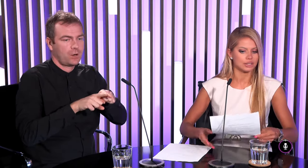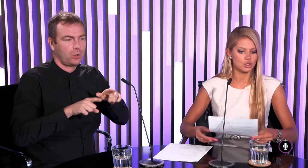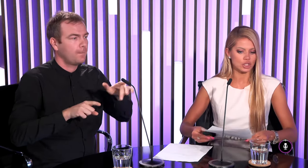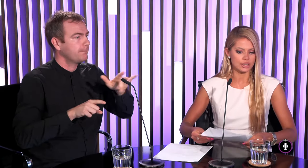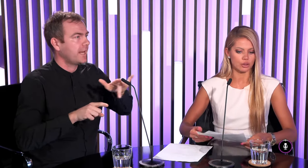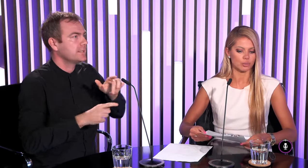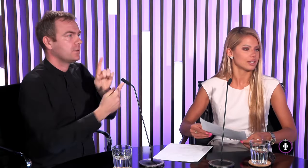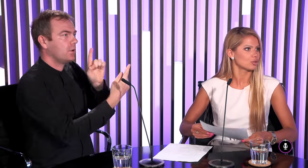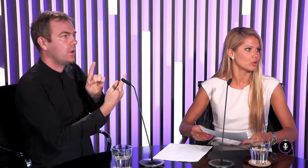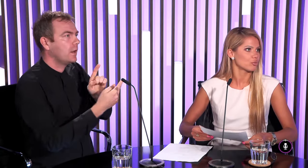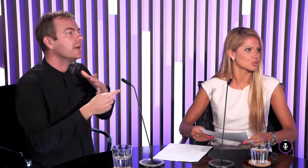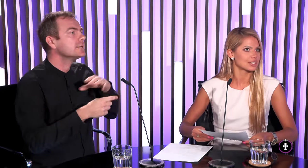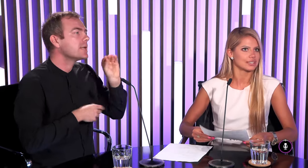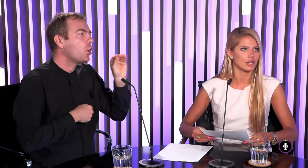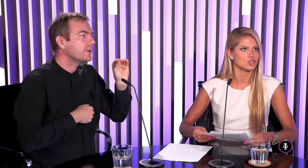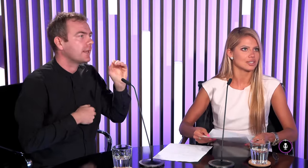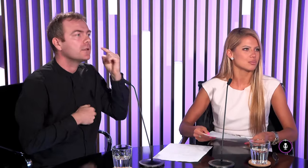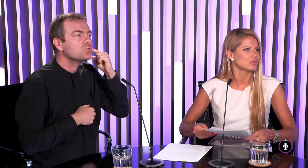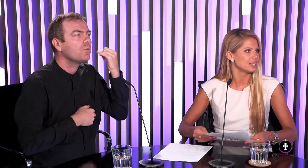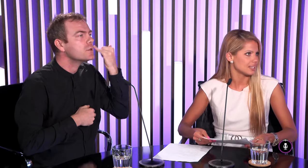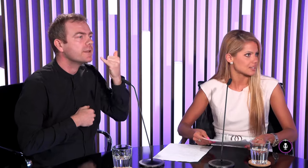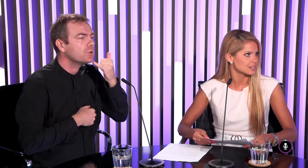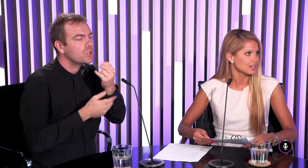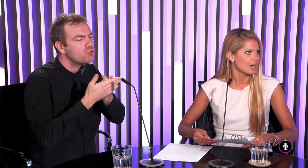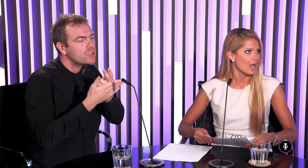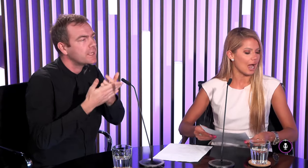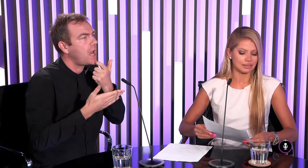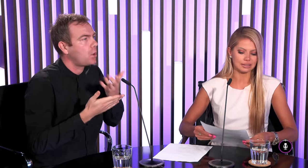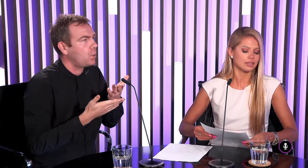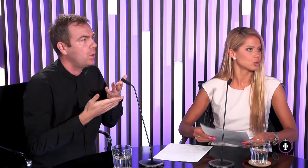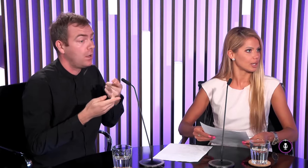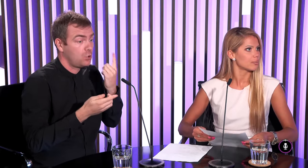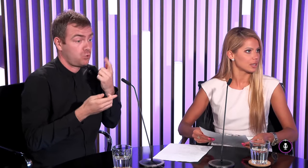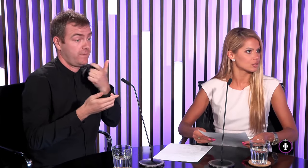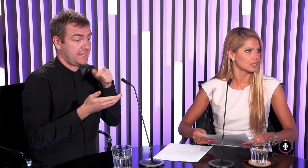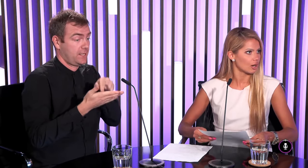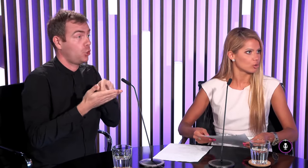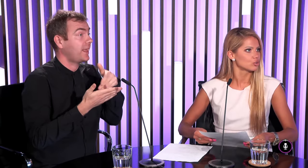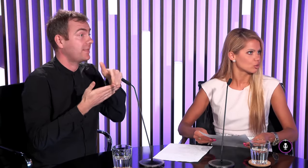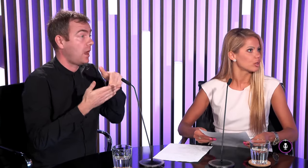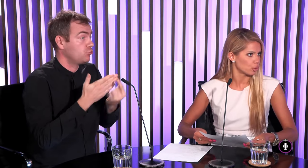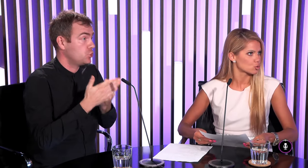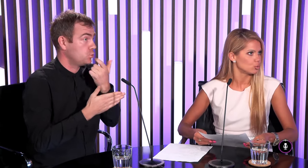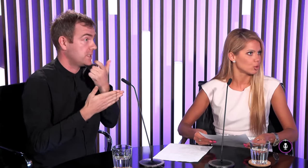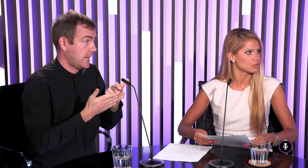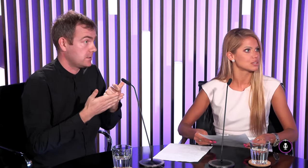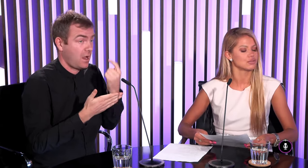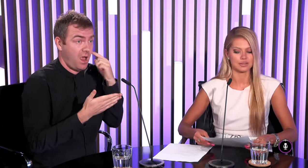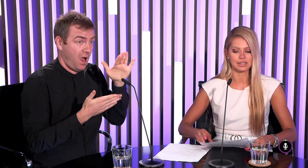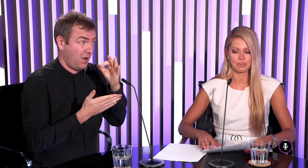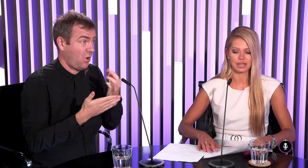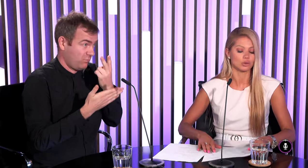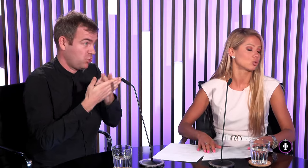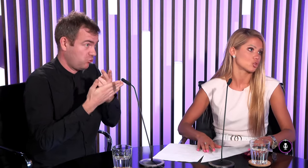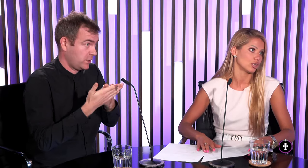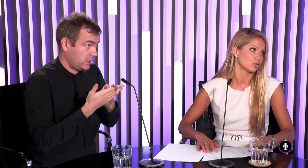nevyhodnení čítajú. Pre nich to je v podstate ďalšie. Nechcem povedať jazyk, ale nie je im to také prirodzené ako ľuďom, ktorí počujú. Mohli by sme si